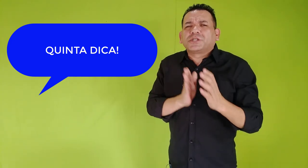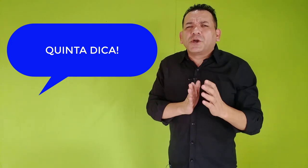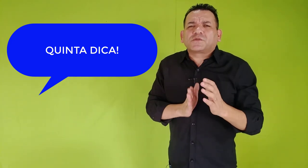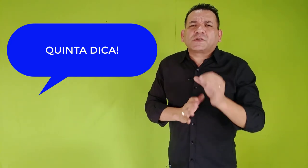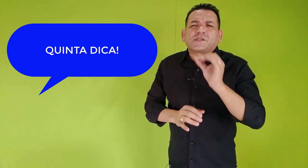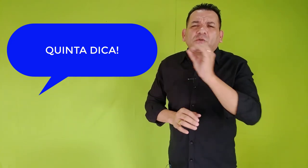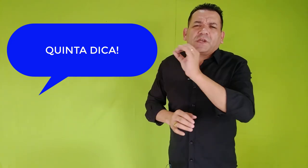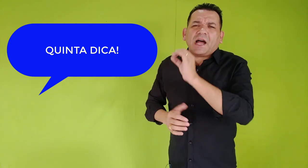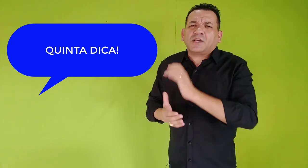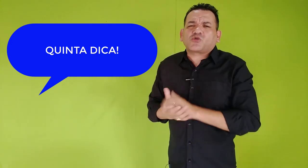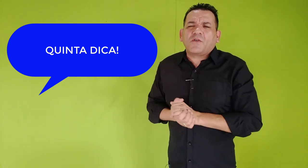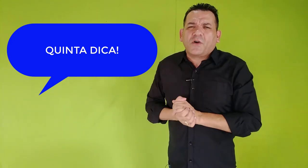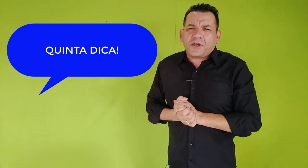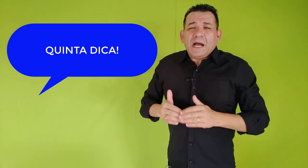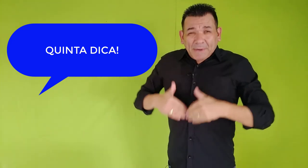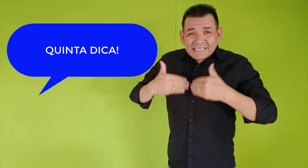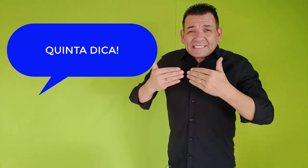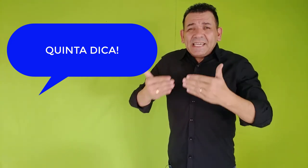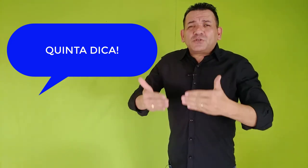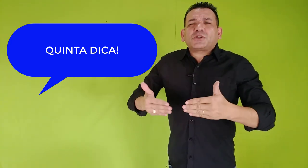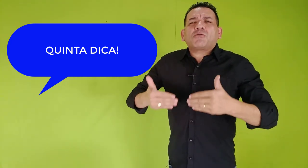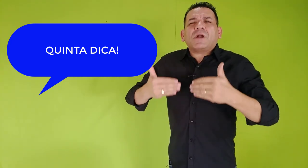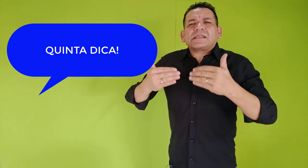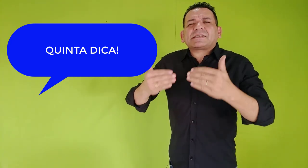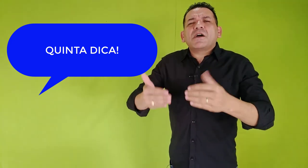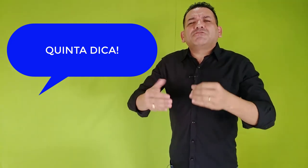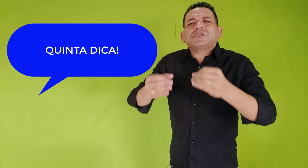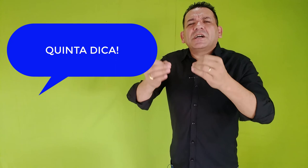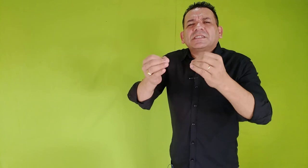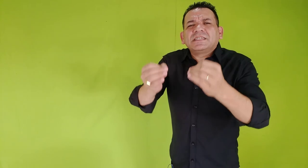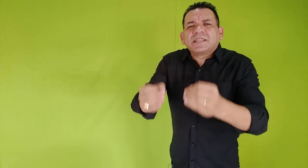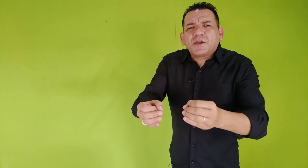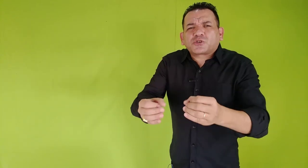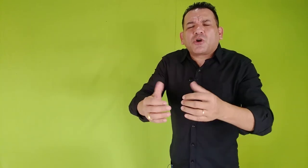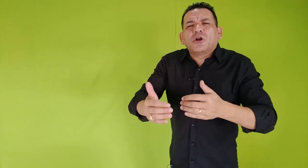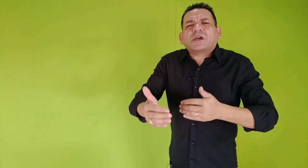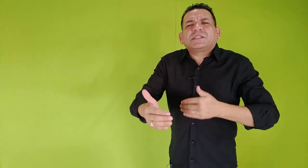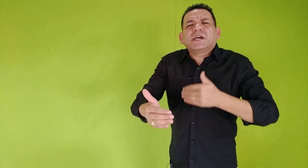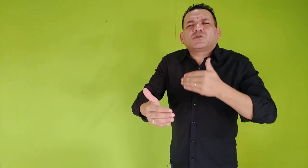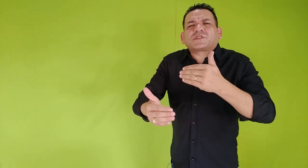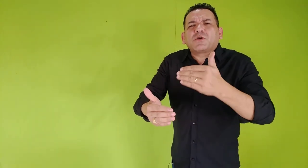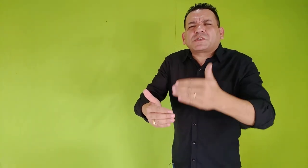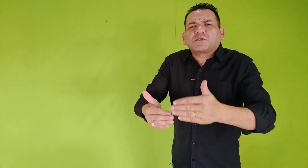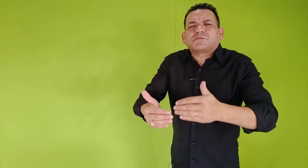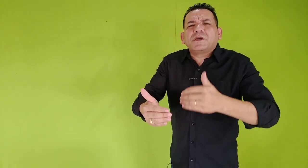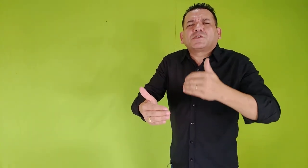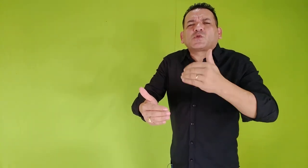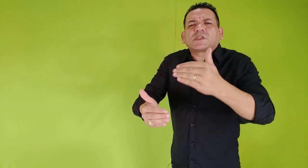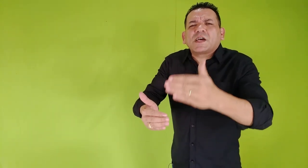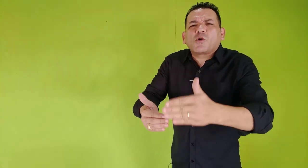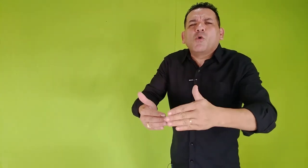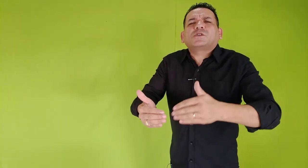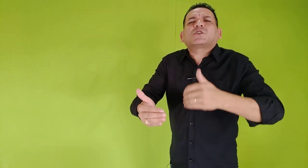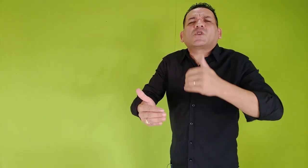Deus você ouvirá a sua voz. Apresente o teu coração diante de Deus. Coloque diante do Senhor seus medos, suas angústias, suas